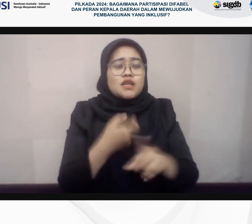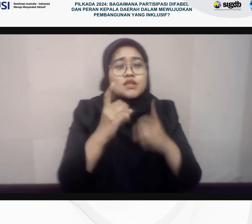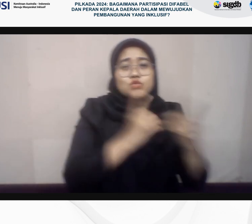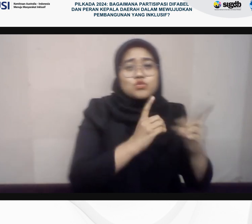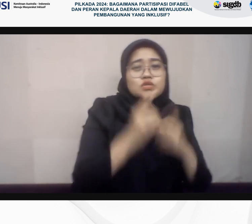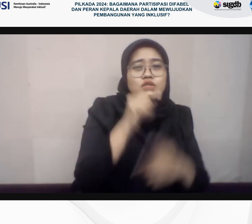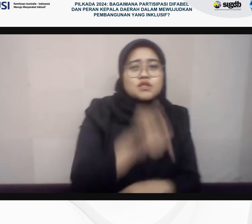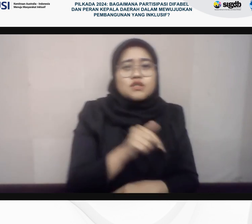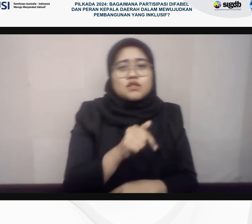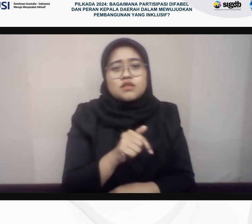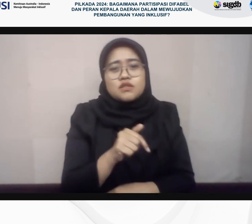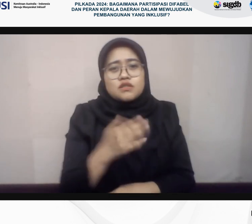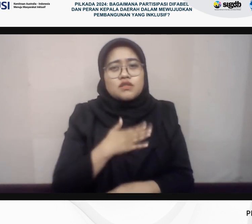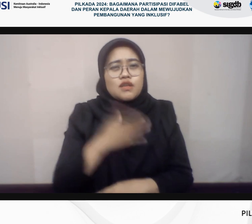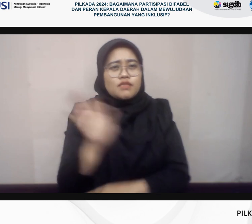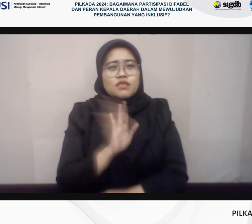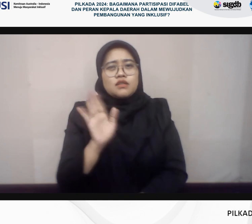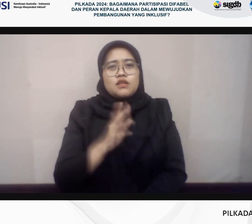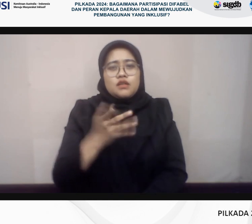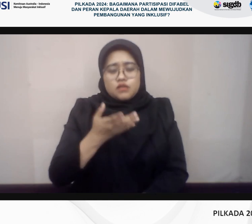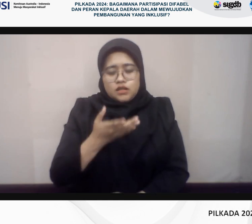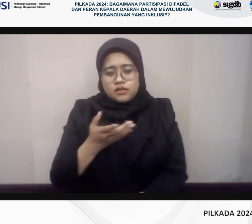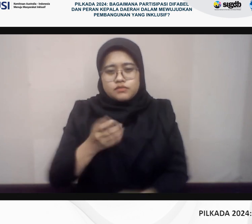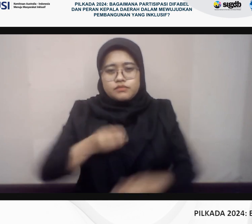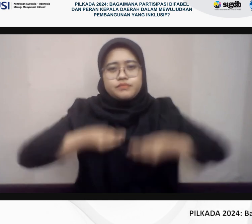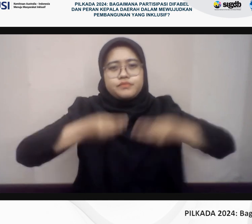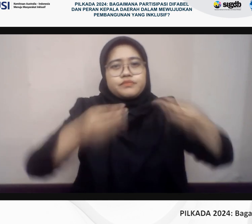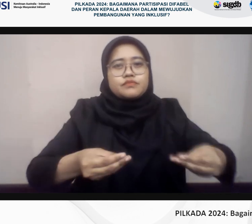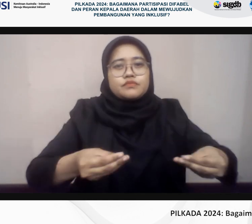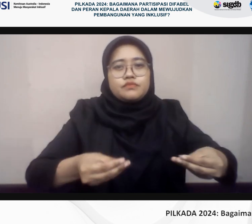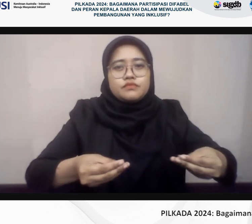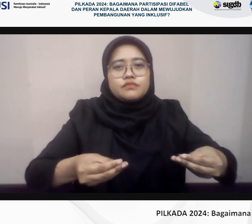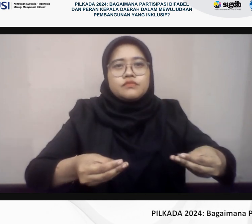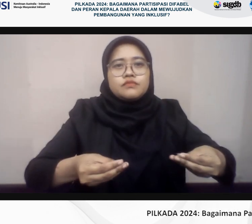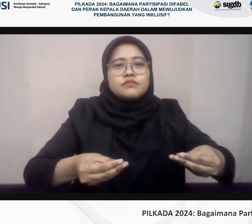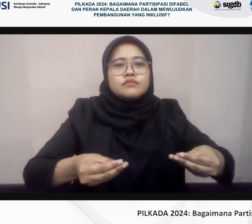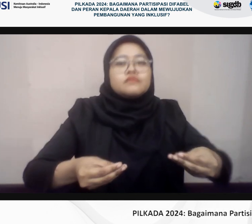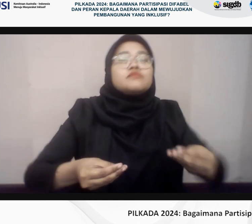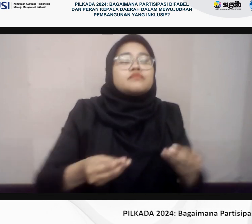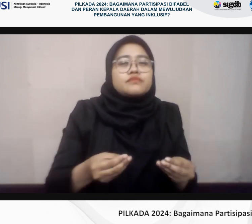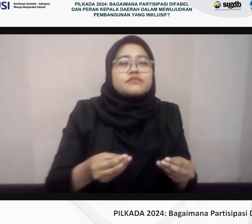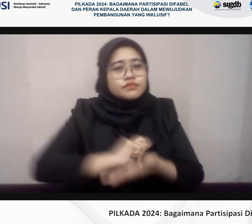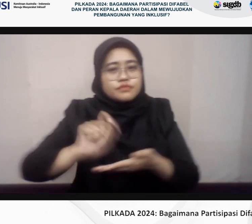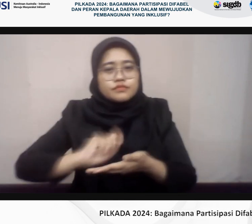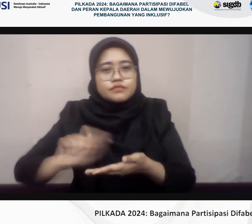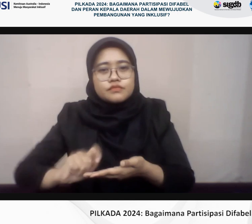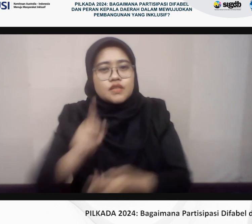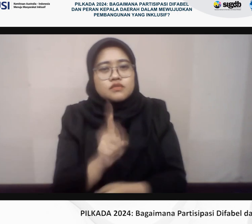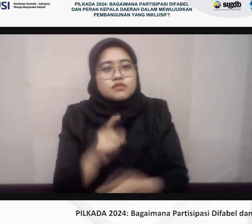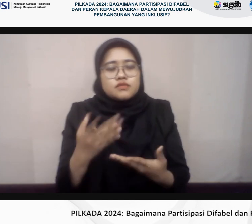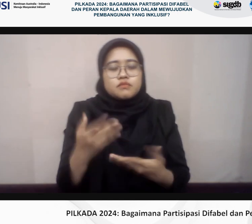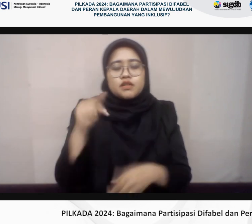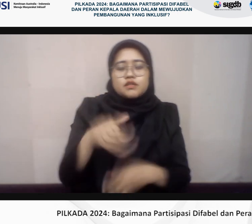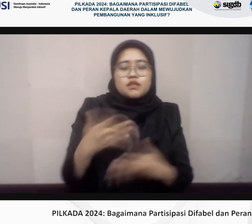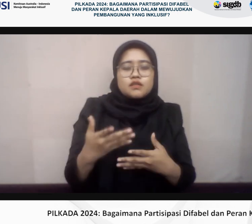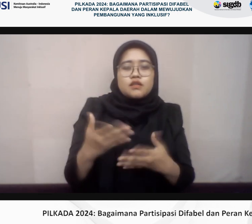saya tidak akan memberikan rangkuman karena nanti akan dirangkum